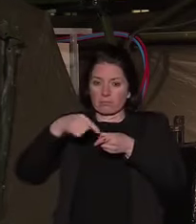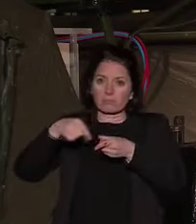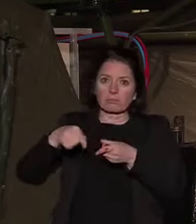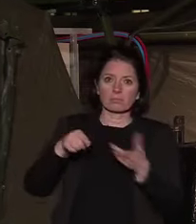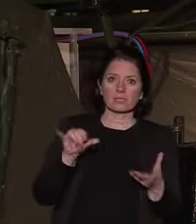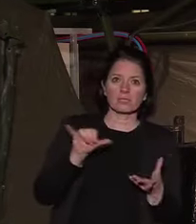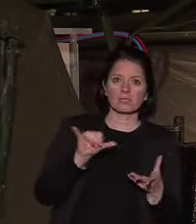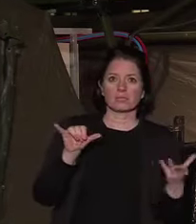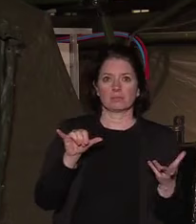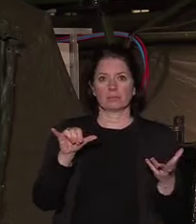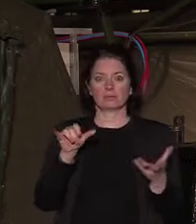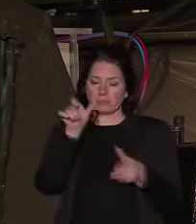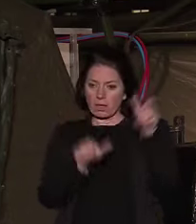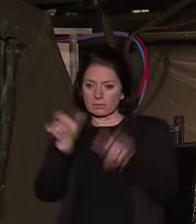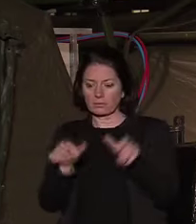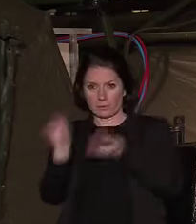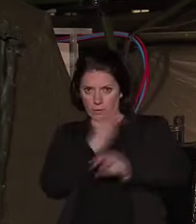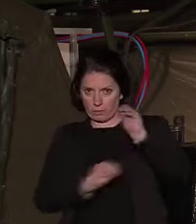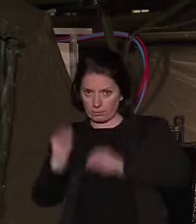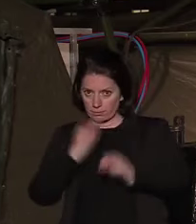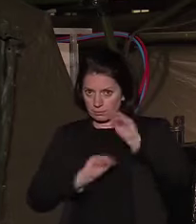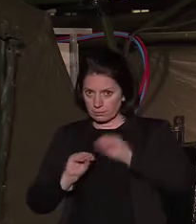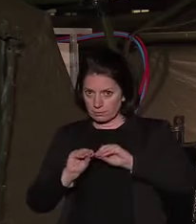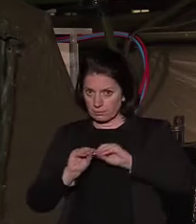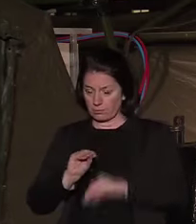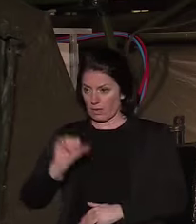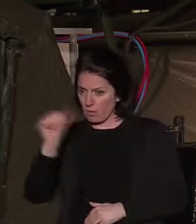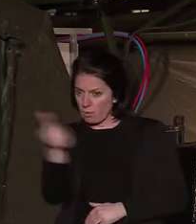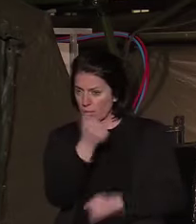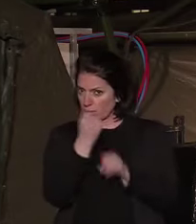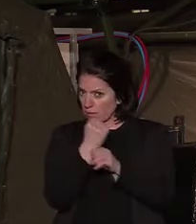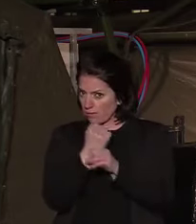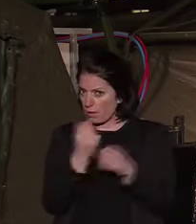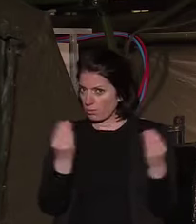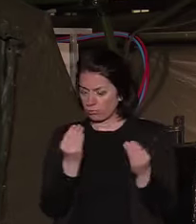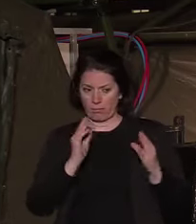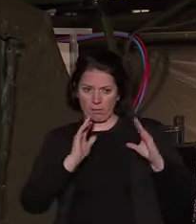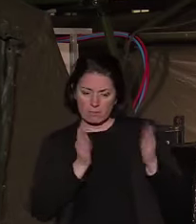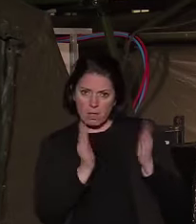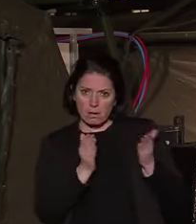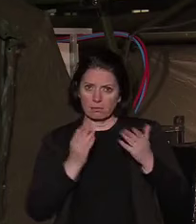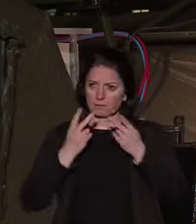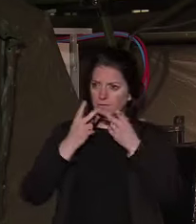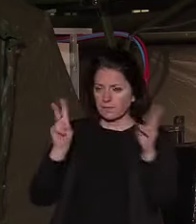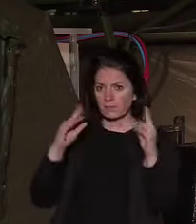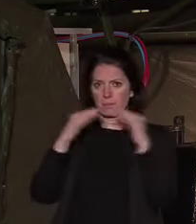l'ensemble de nos soignants. Qu'ils interviennent à l'hôpital, en ville, dans les EHPAD,